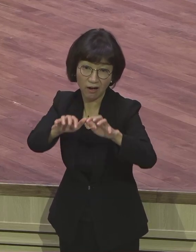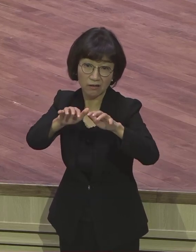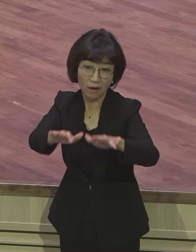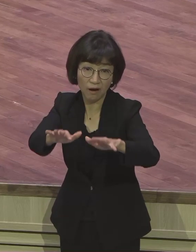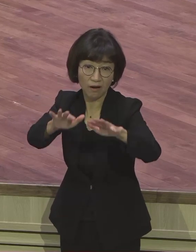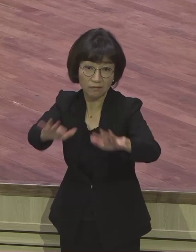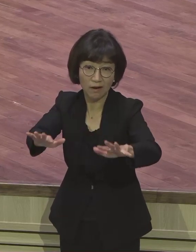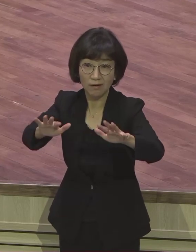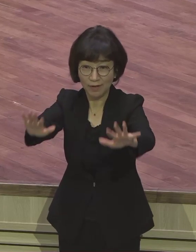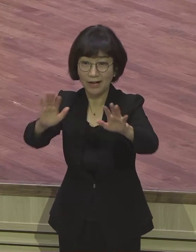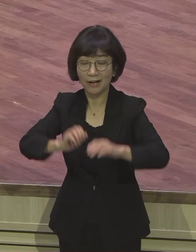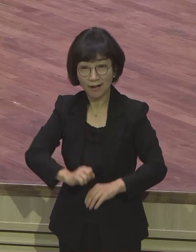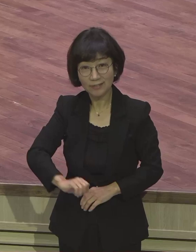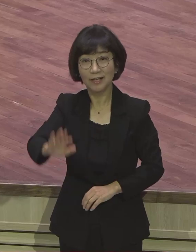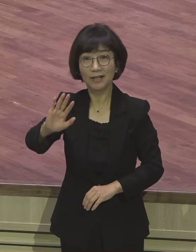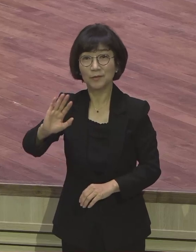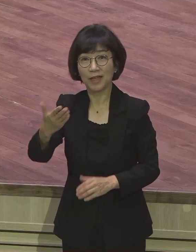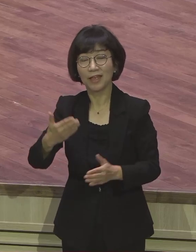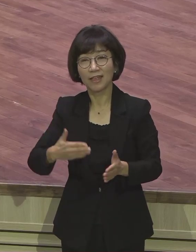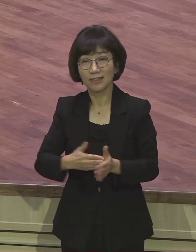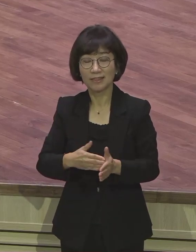복음을 그렇게 전파하게 되었다.